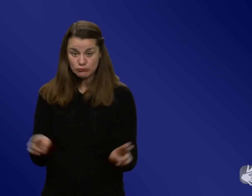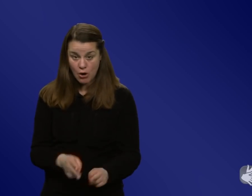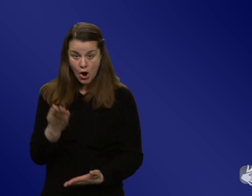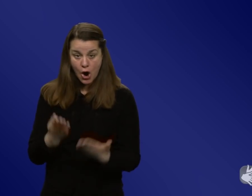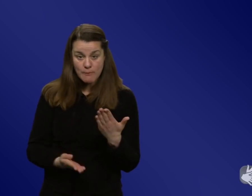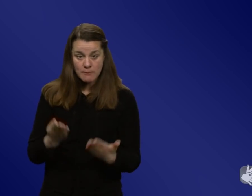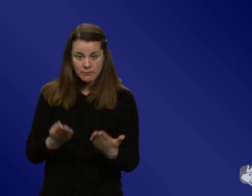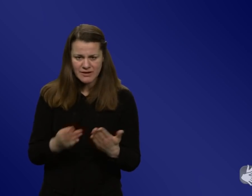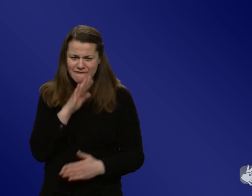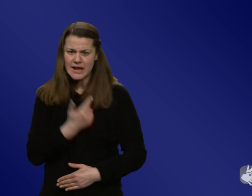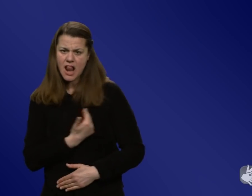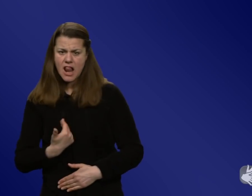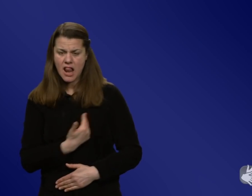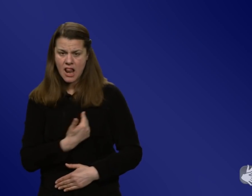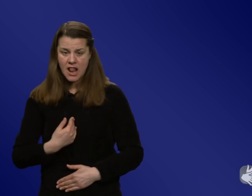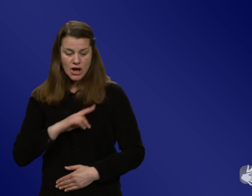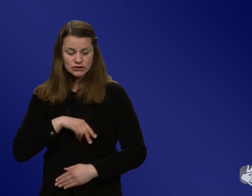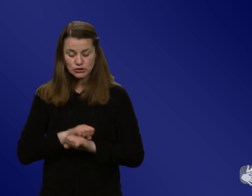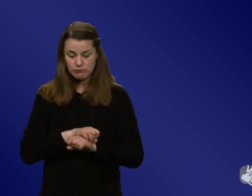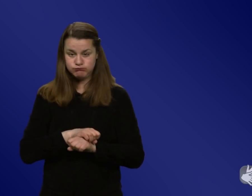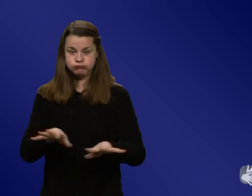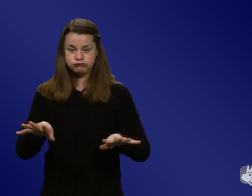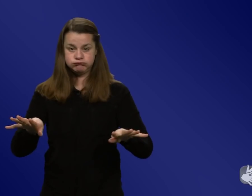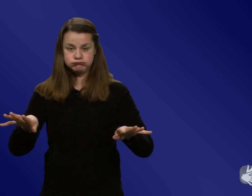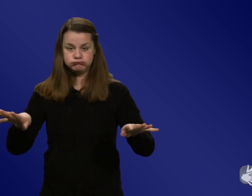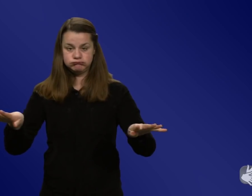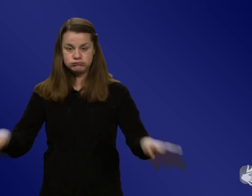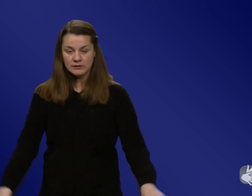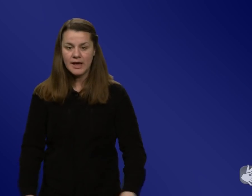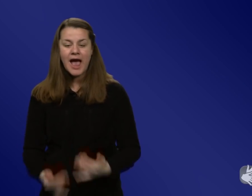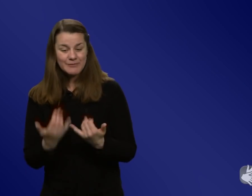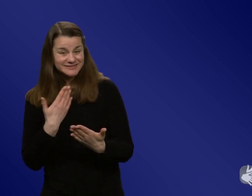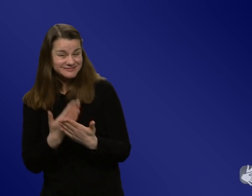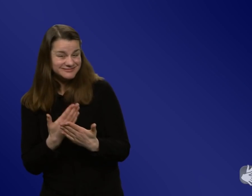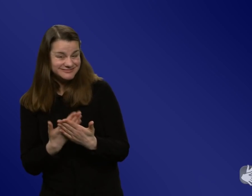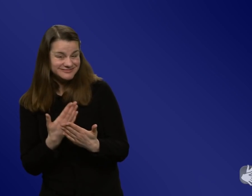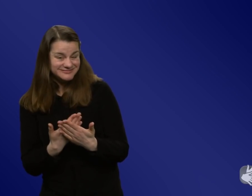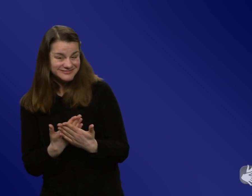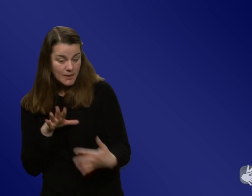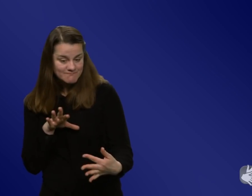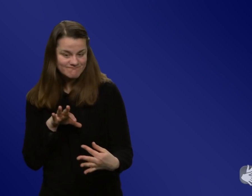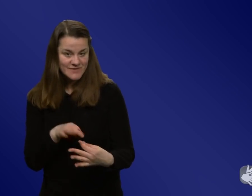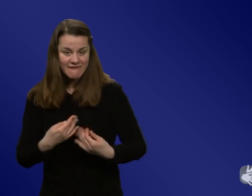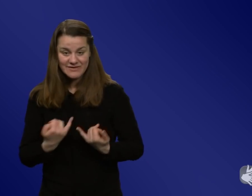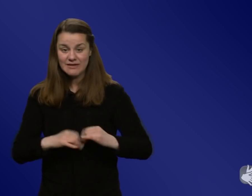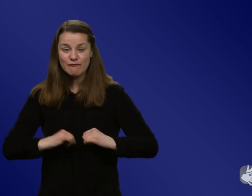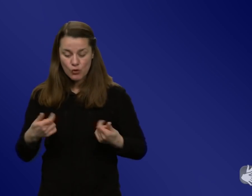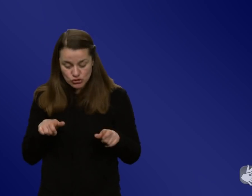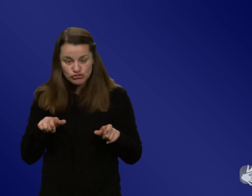Sowas verbreitet sich über Social Media und wird dann hinaus in die Welt getragen. Wie kann man konkret da frühzeitig versuchen, eine wirklich falsche Information